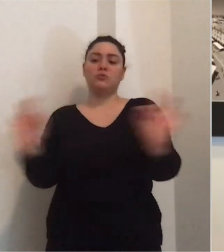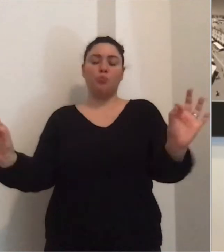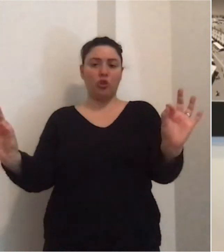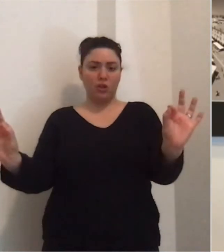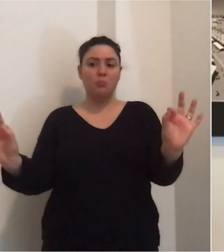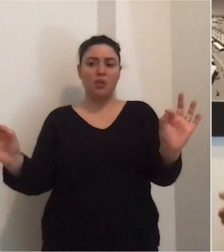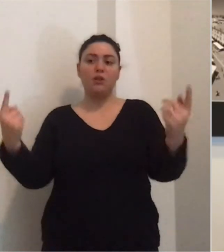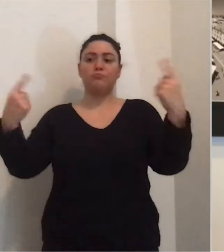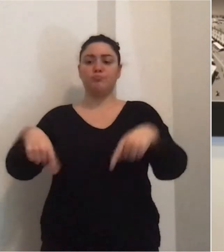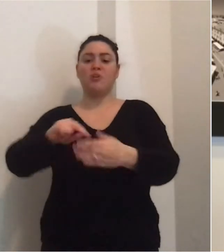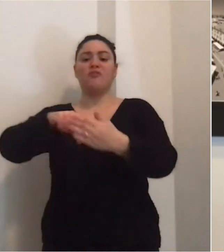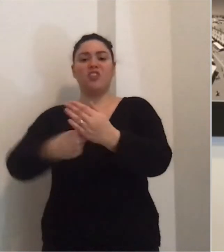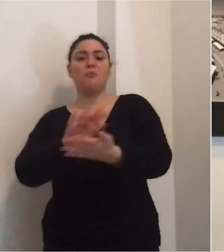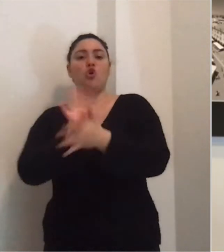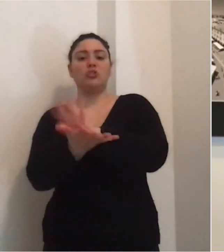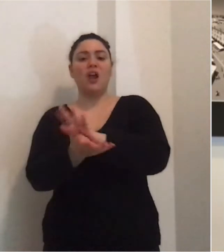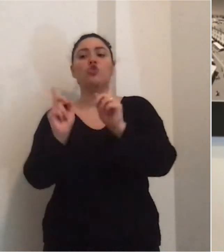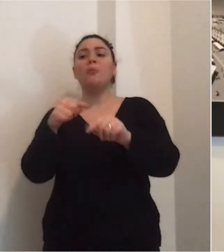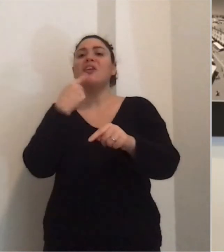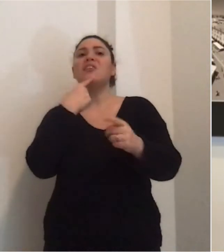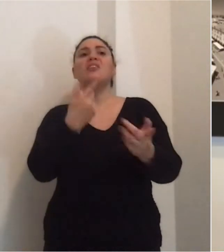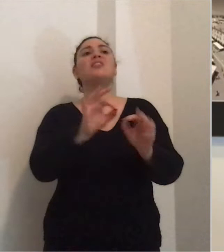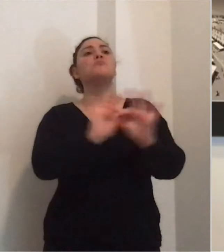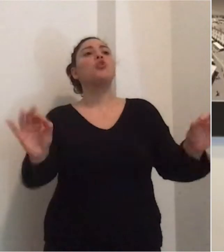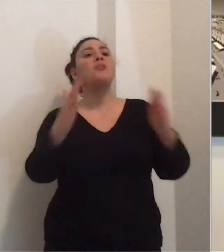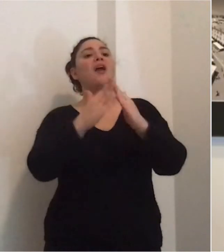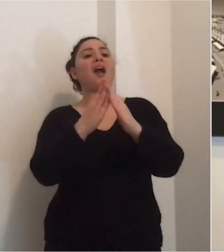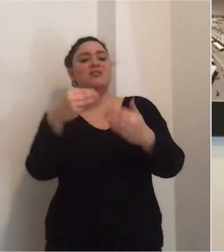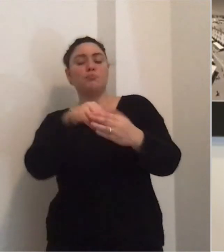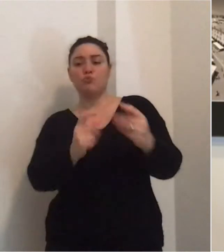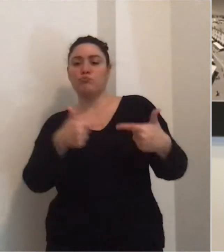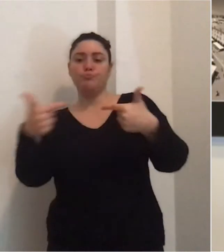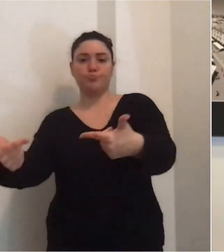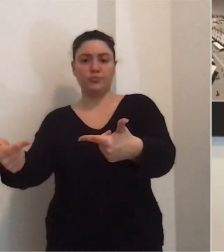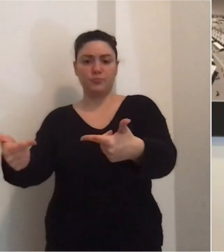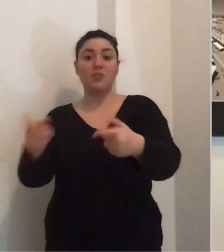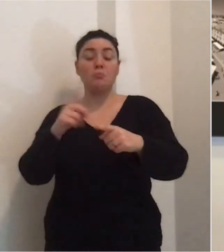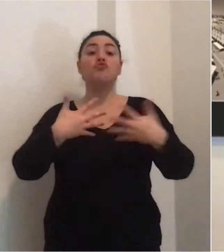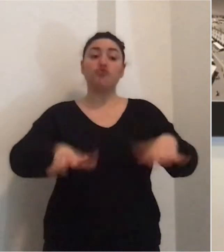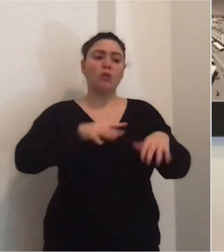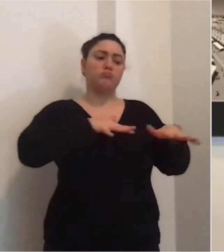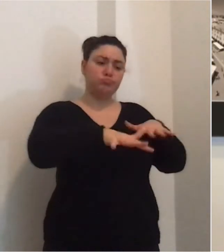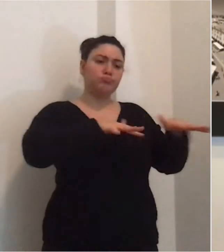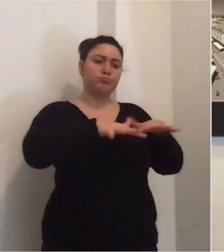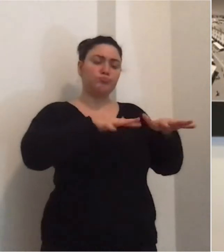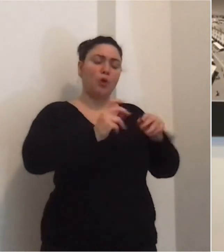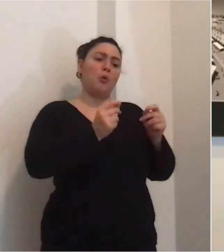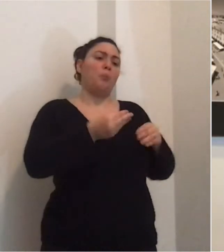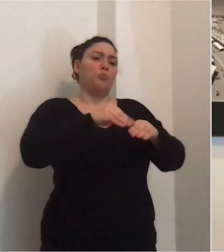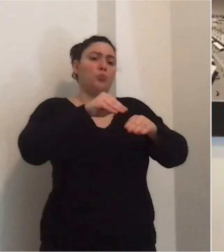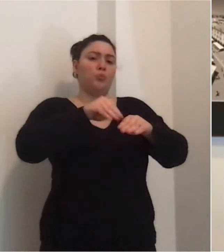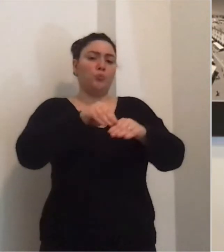ovviamente alla vita a casa. Questa è un'opportunità che diamo per tutti. Quindi si stanno